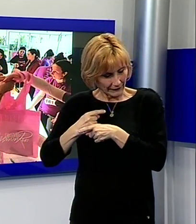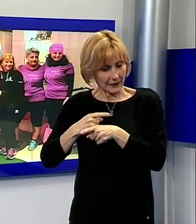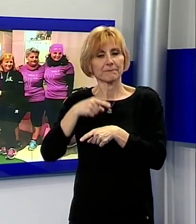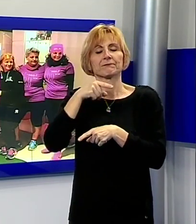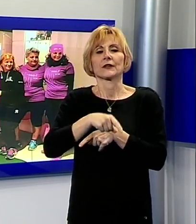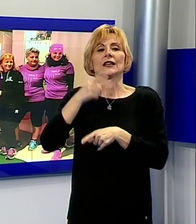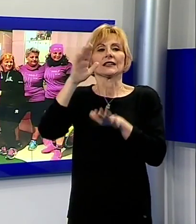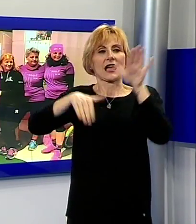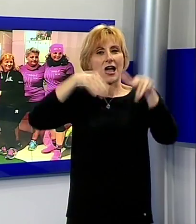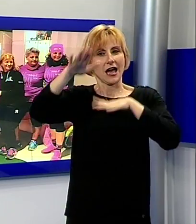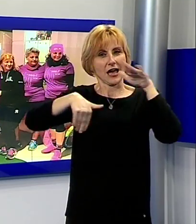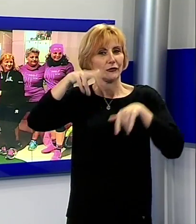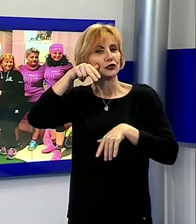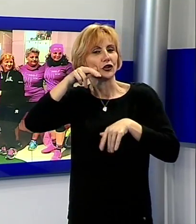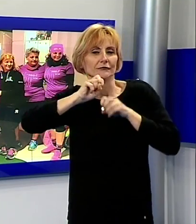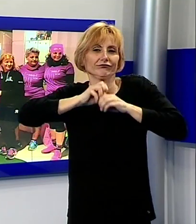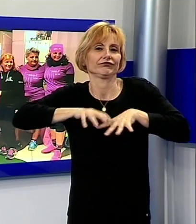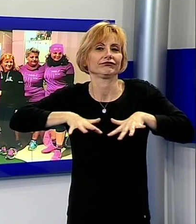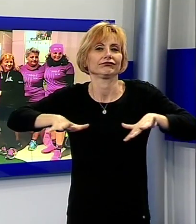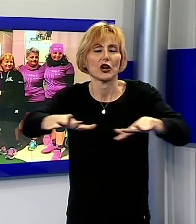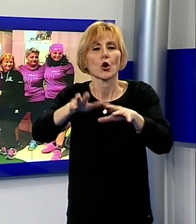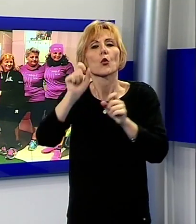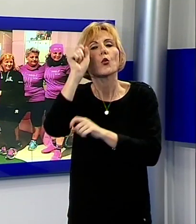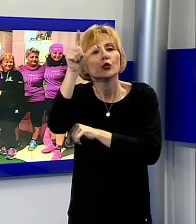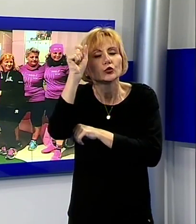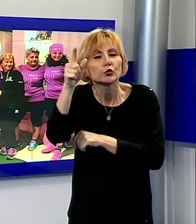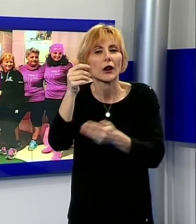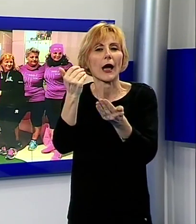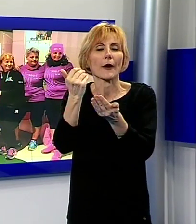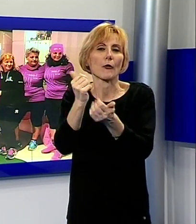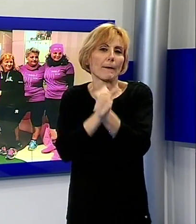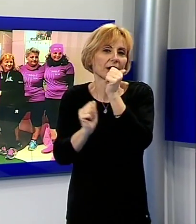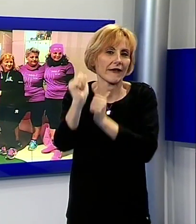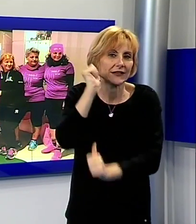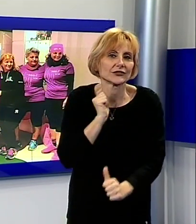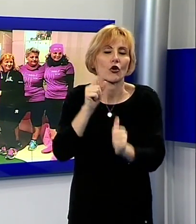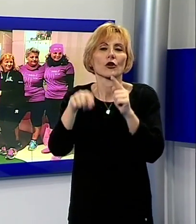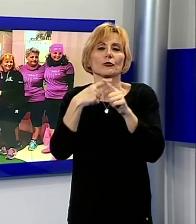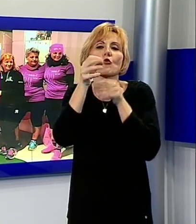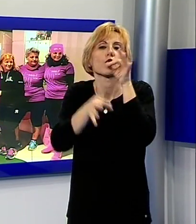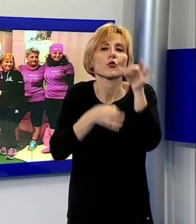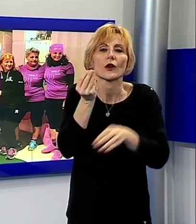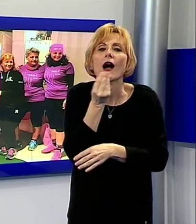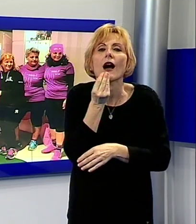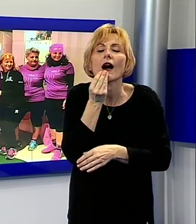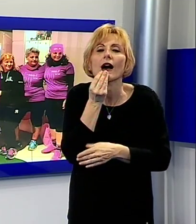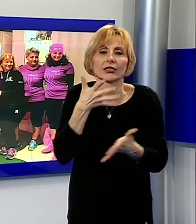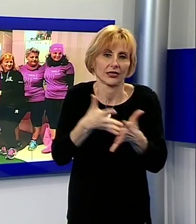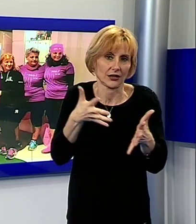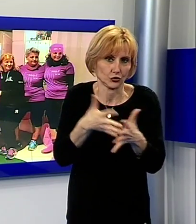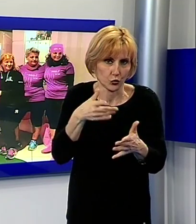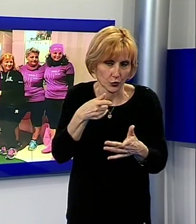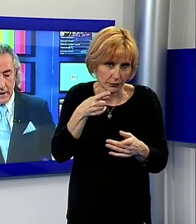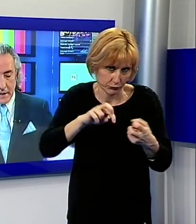partecipare numerose per diffondere la cultura della prevenzione e della cura dei disturbi alimentari. Dunque rinviata questa